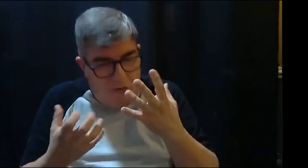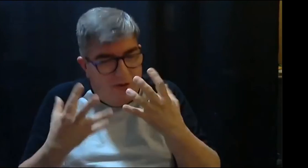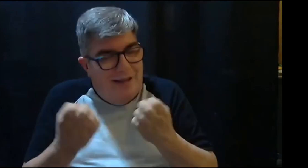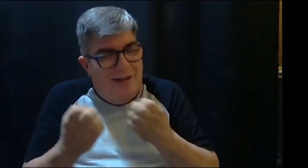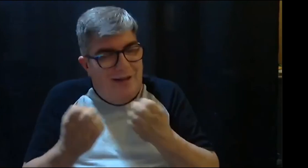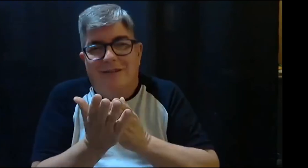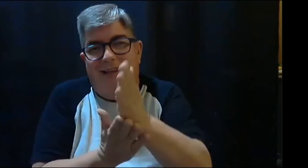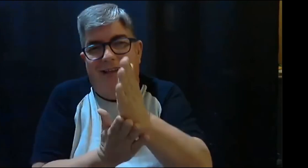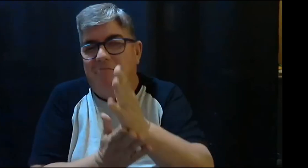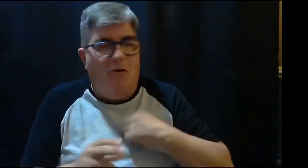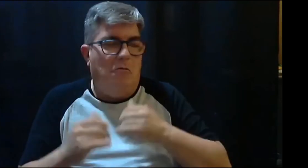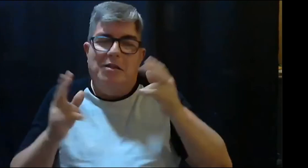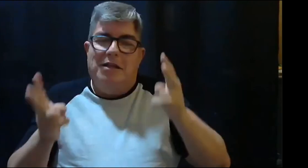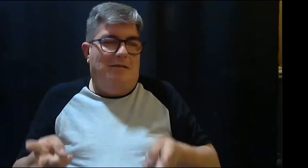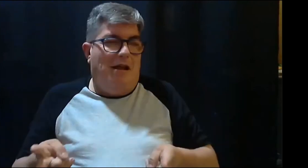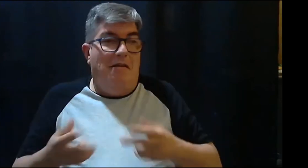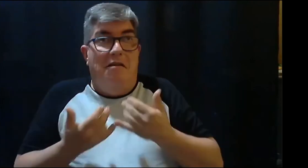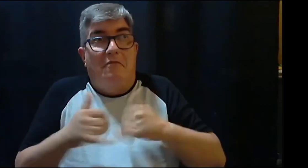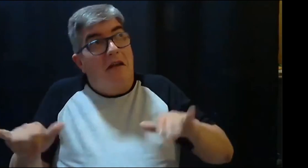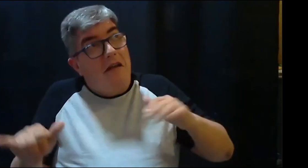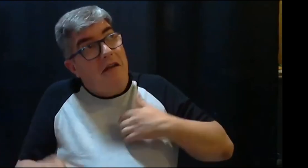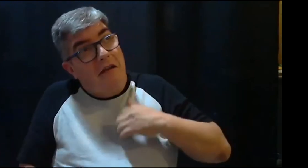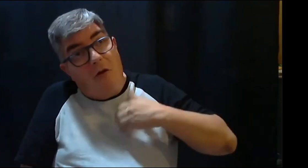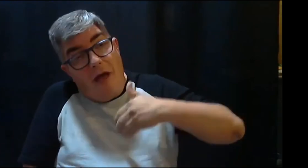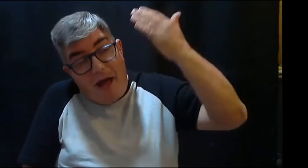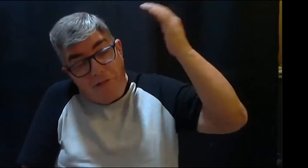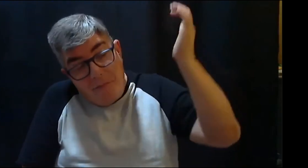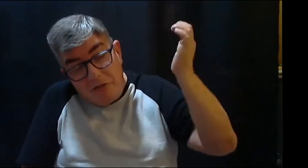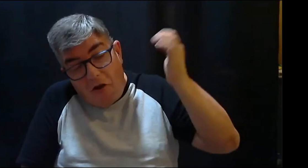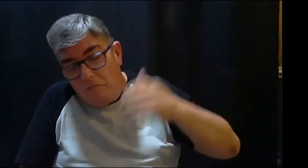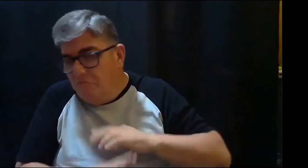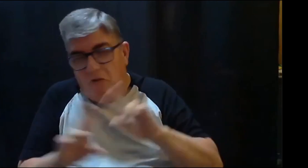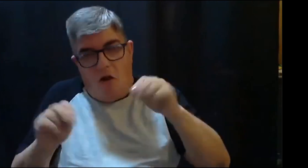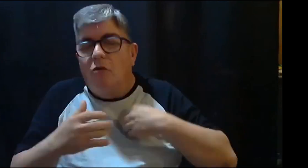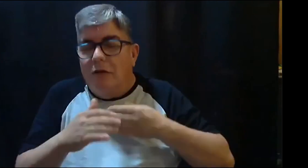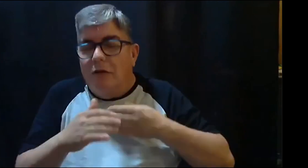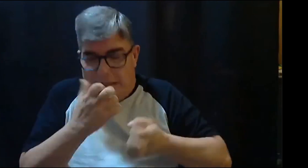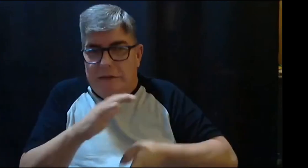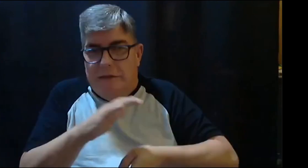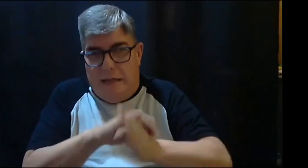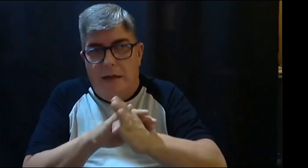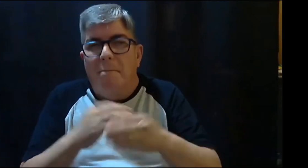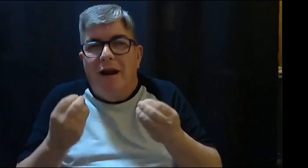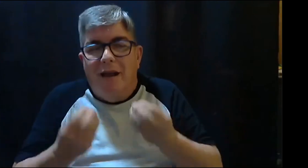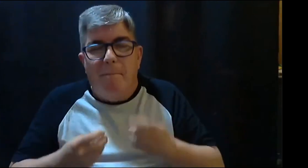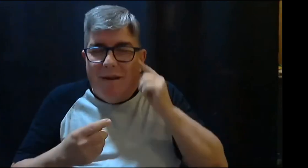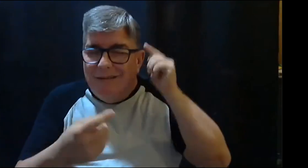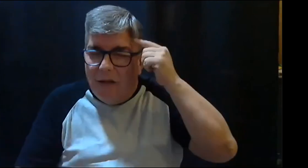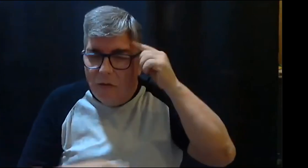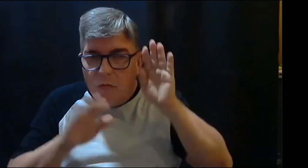agradecemos a Dios y pedimos bendiciones de parte de Él para poder continuar. No es un proceso en el cual vamos a llegar a un producto terminado y descansar, sino que